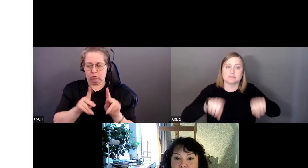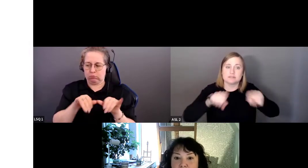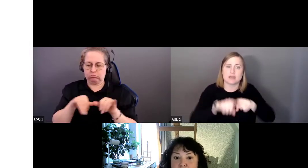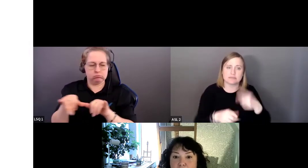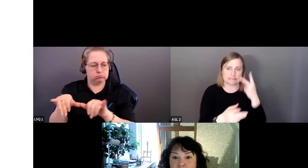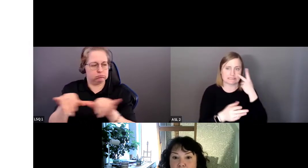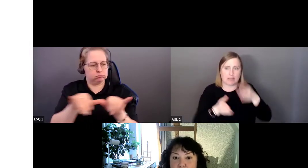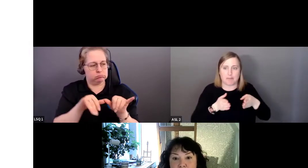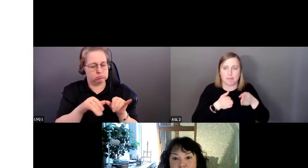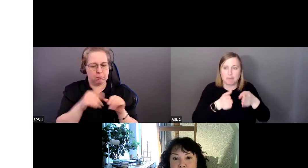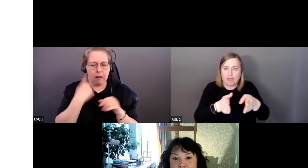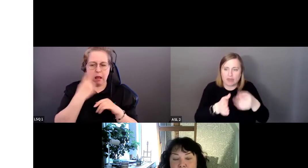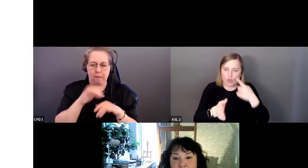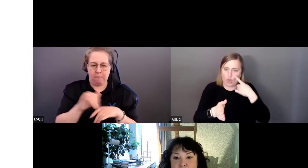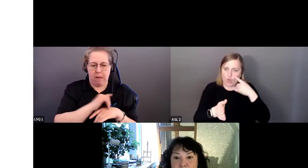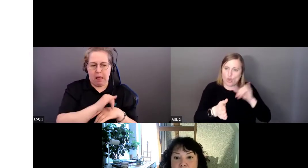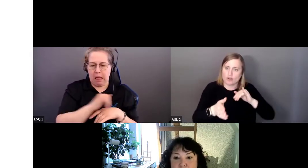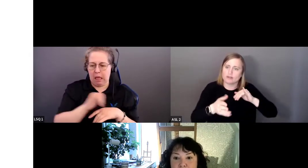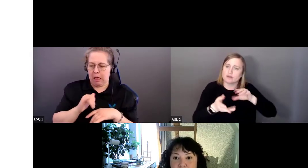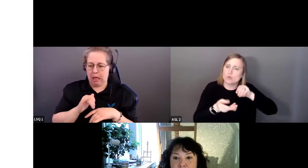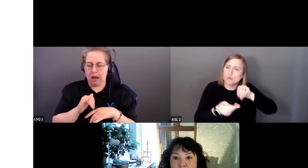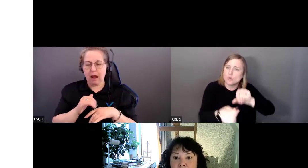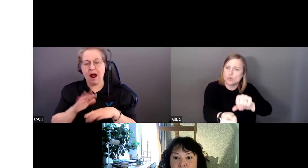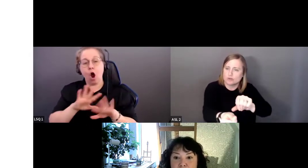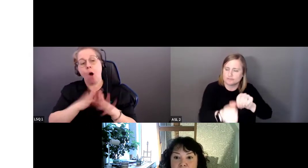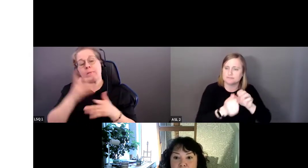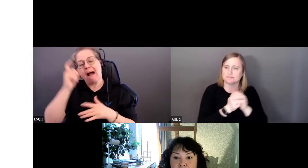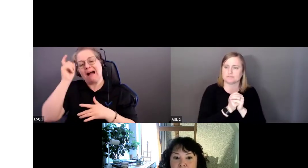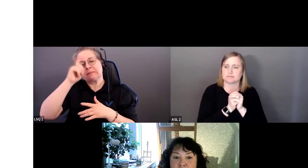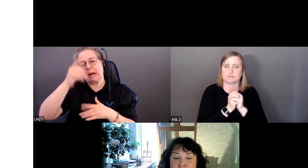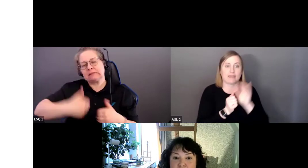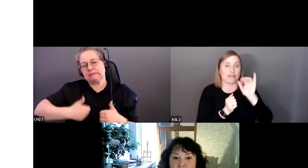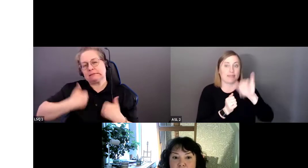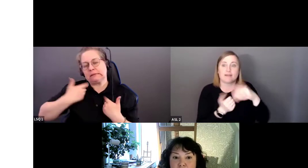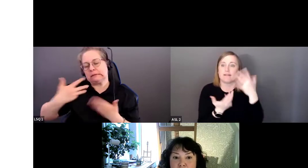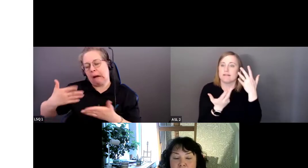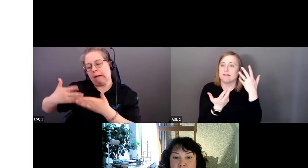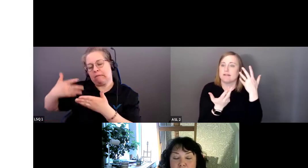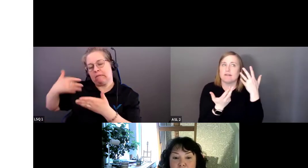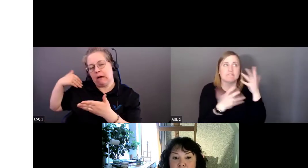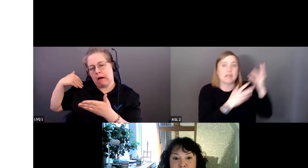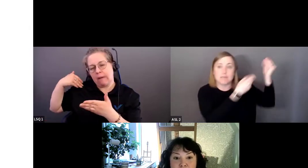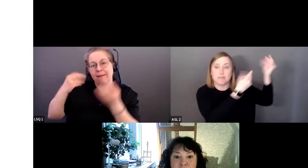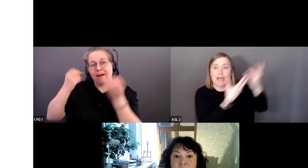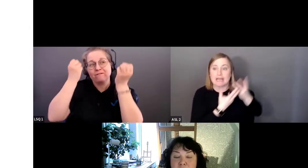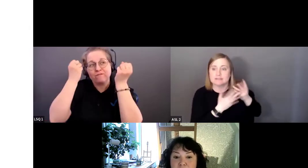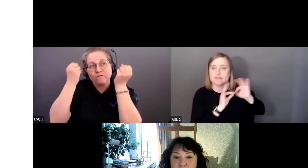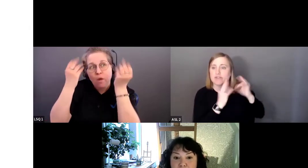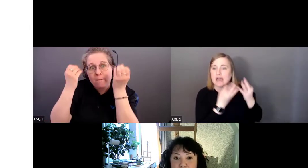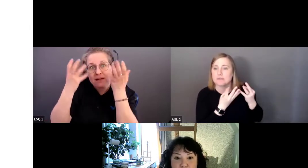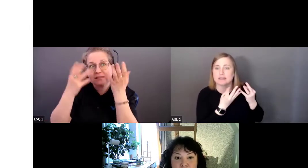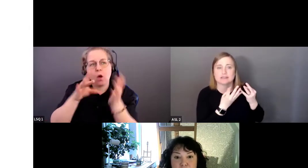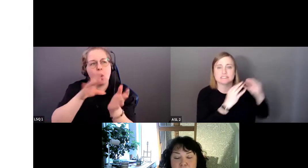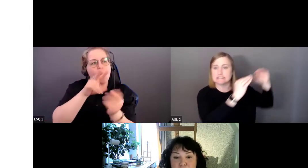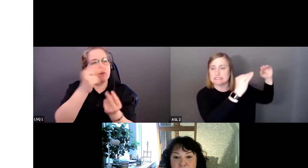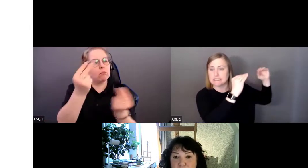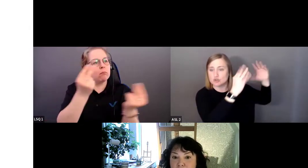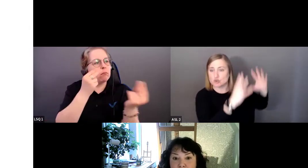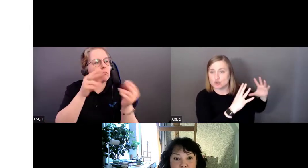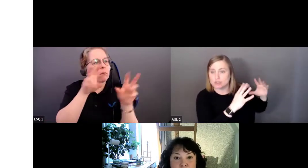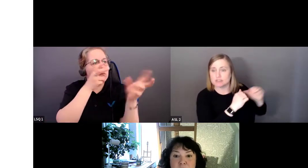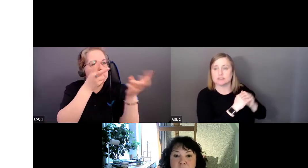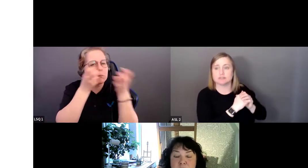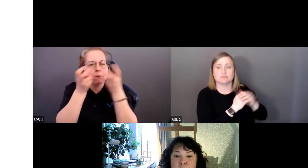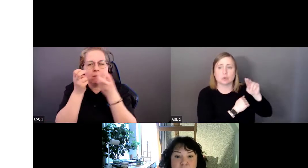Ces parcours sont fondés sur notre expérience et sur l'information qui nous est communiquée de la part de notre